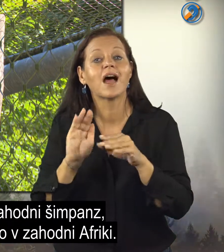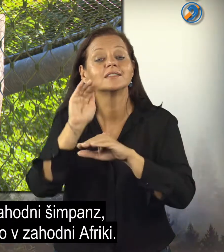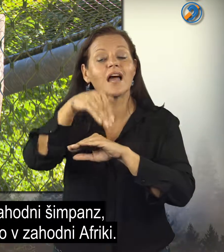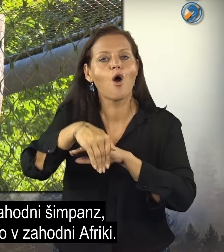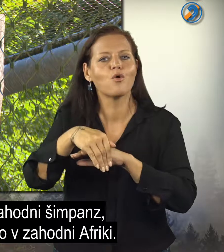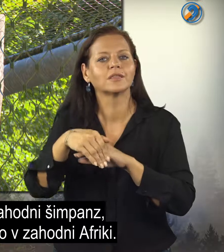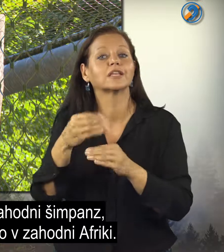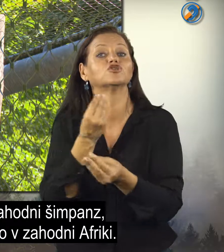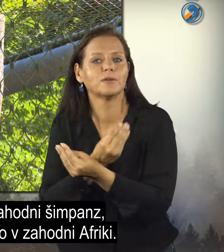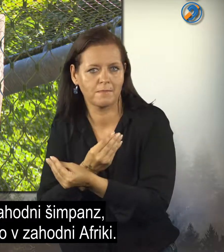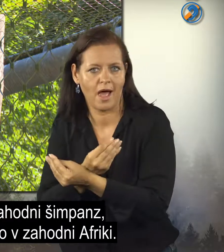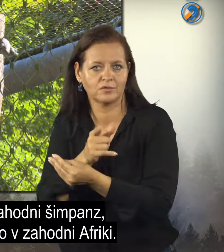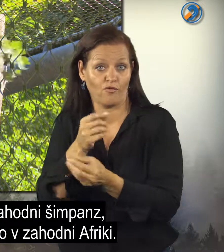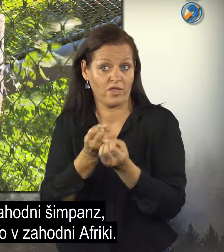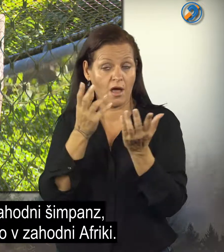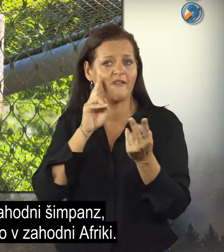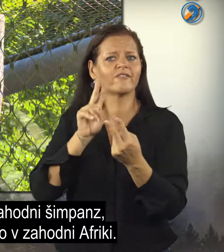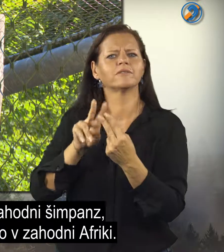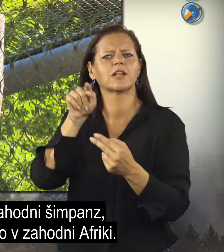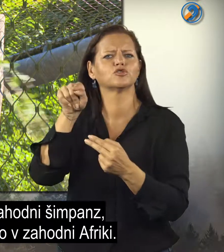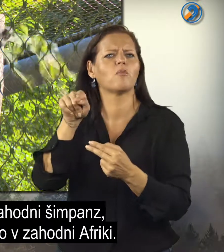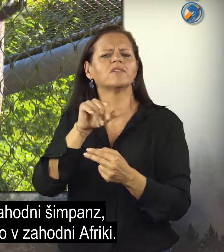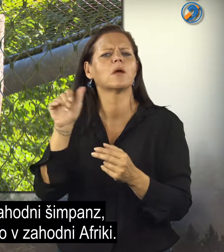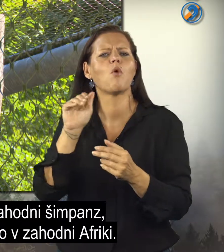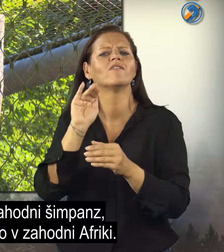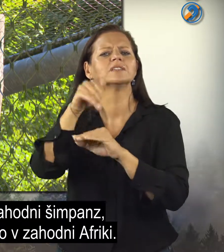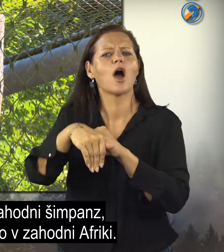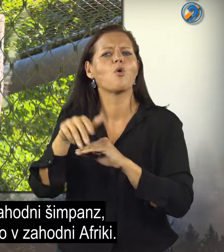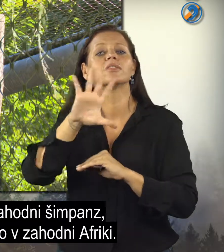šimpanz, ki jo v naravi srečamo v zahodni Afriki.